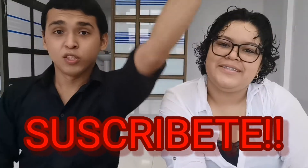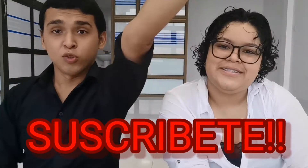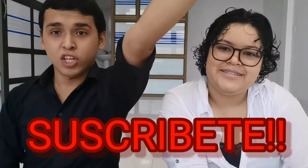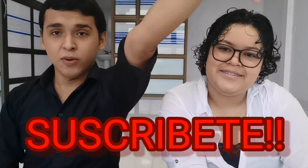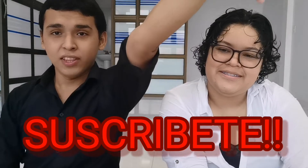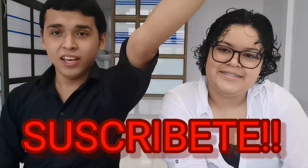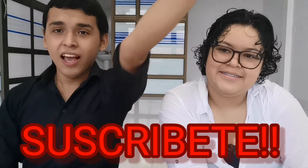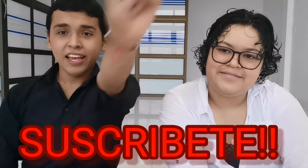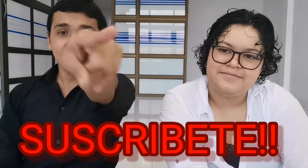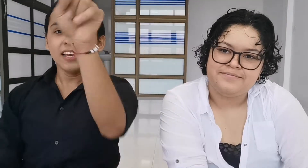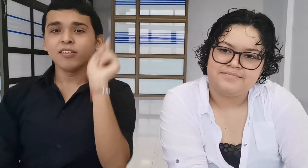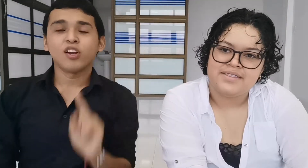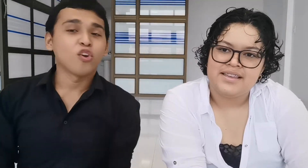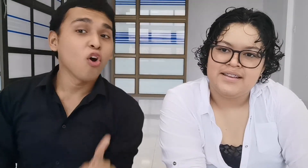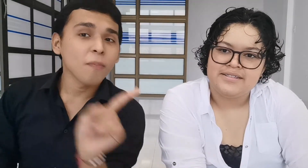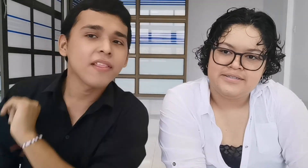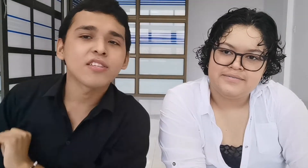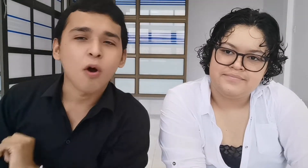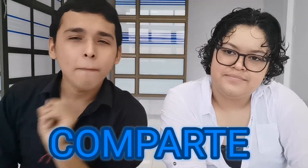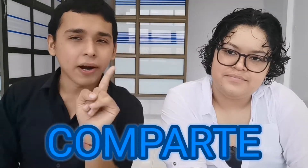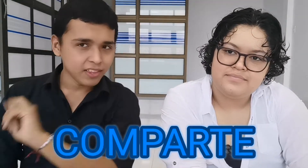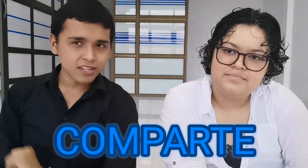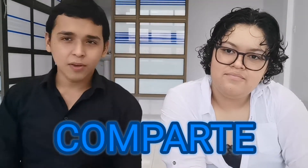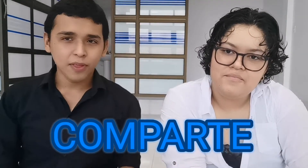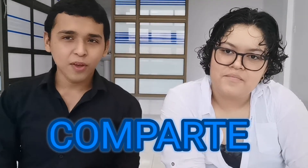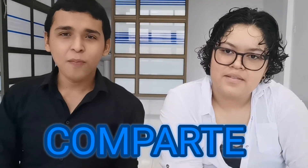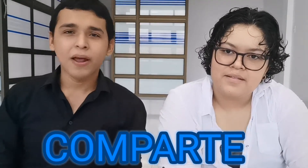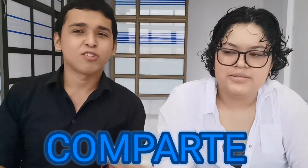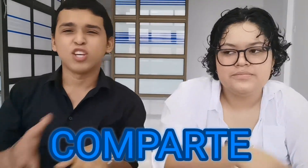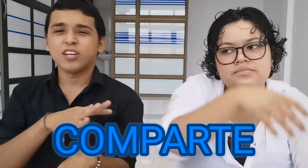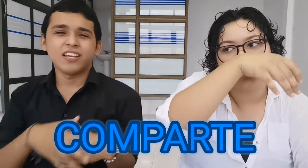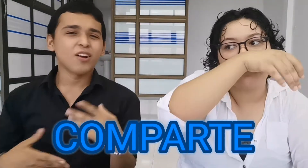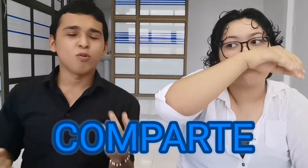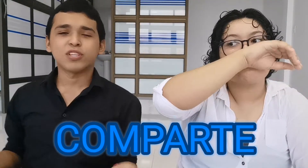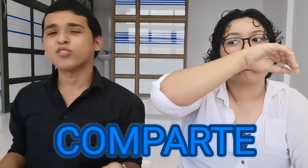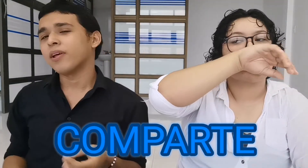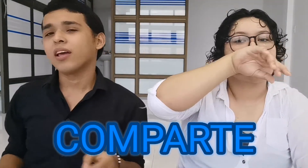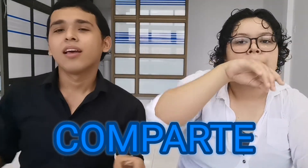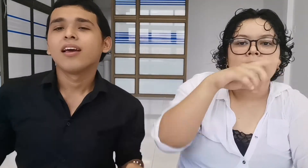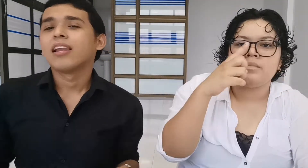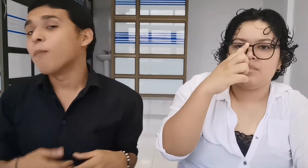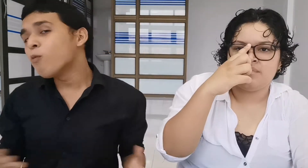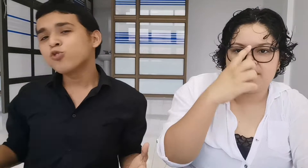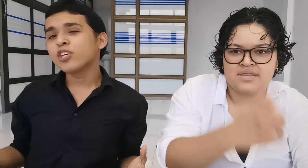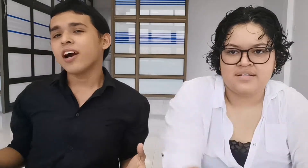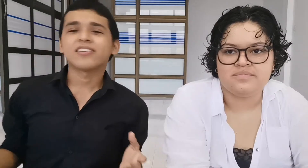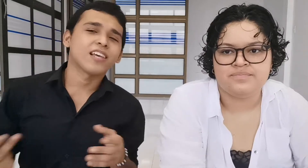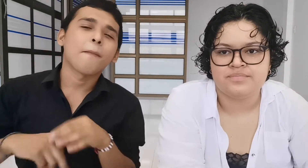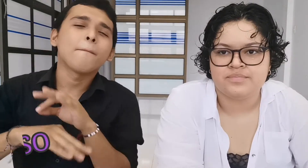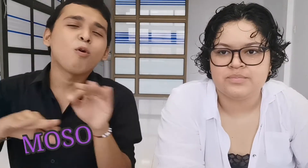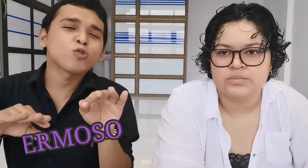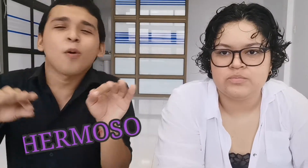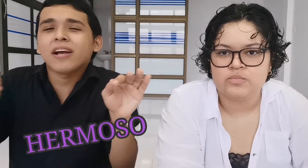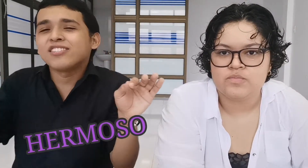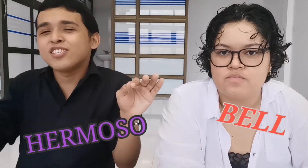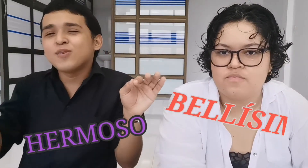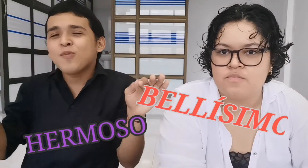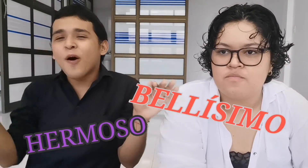Suscríbete, y no olvides compartir este video para los que quieran conocer sobre la música de este hermoso, bellísimo,